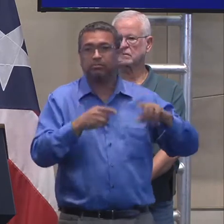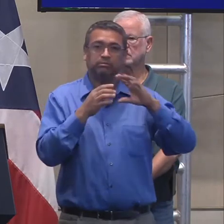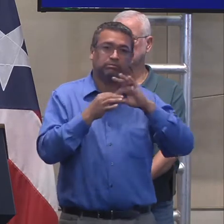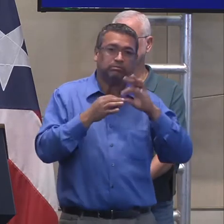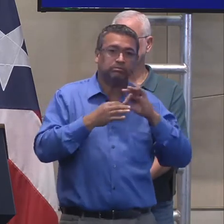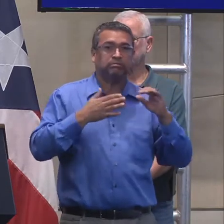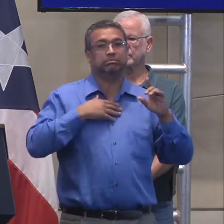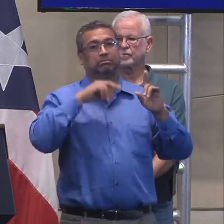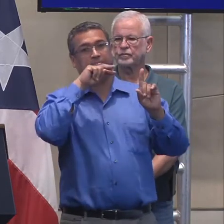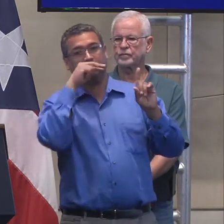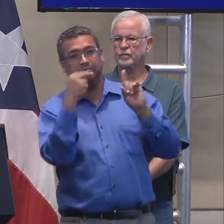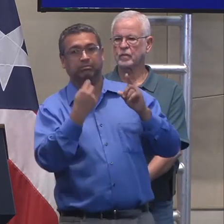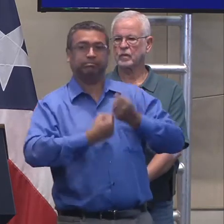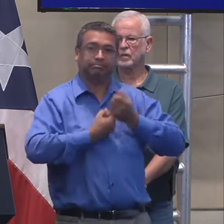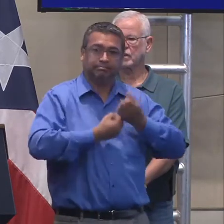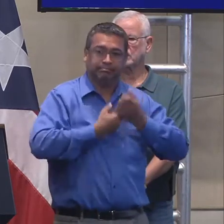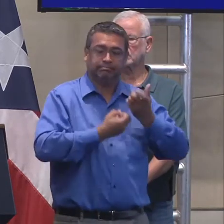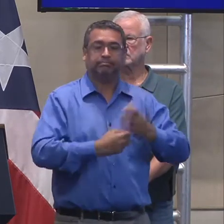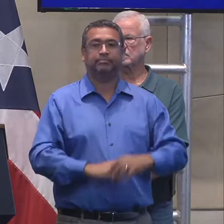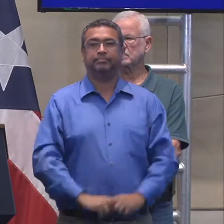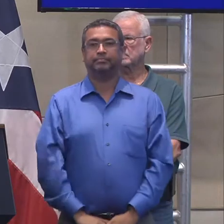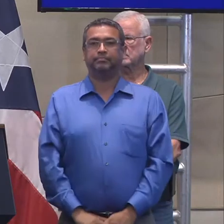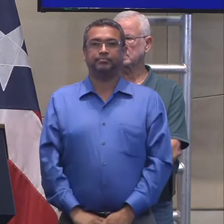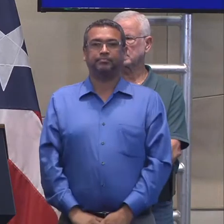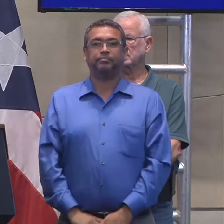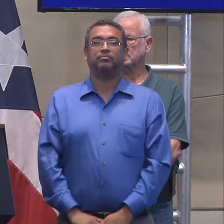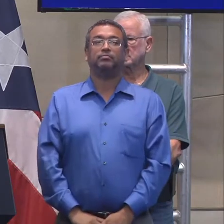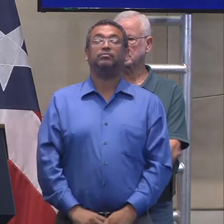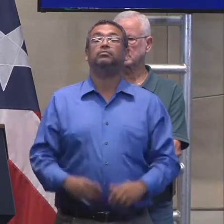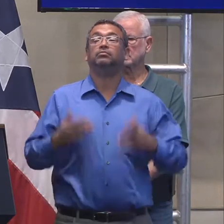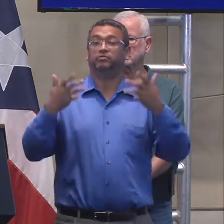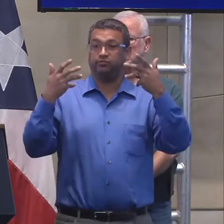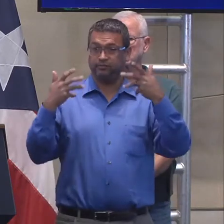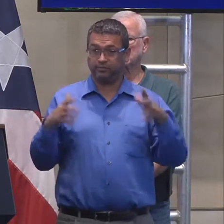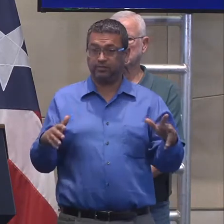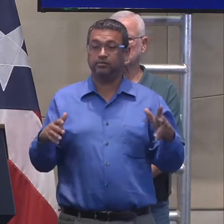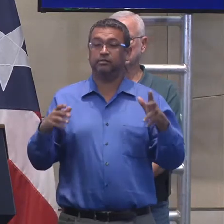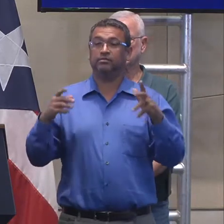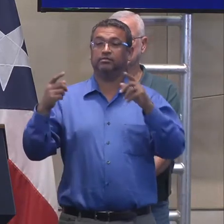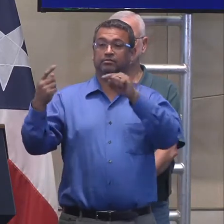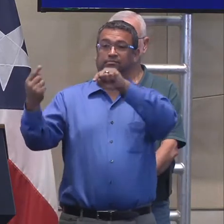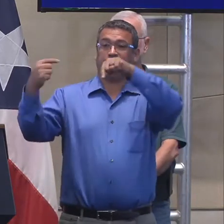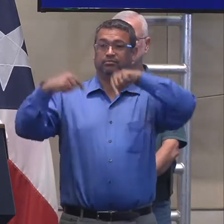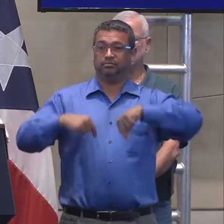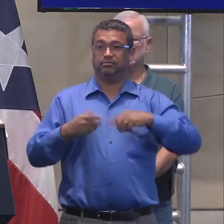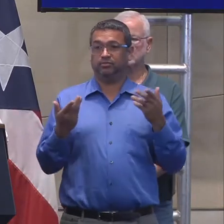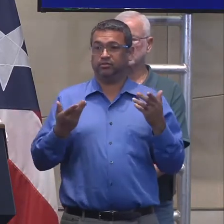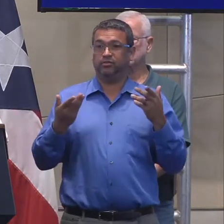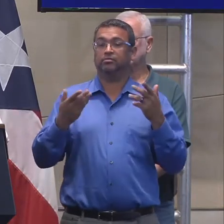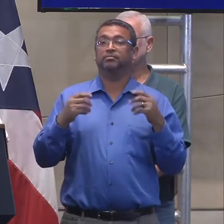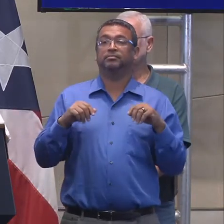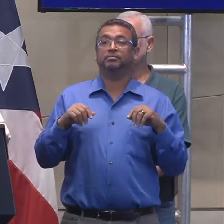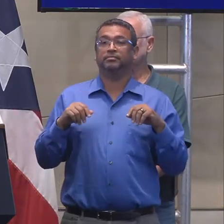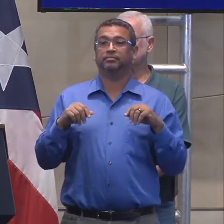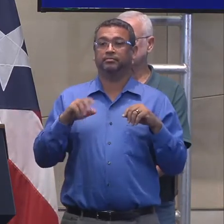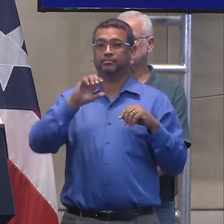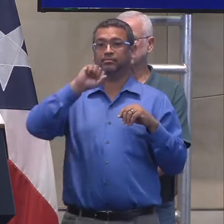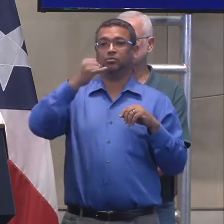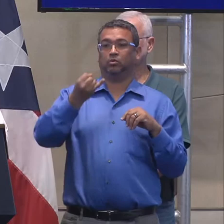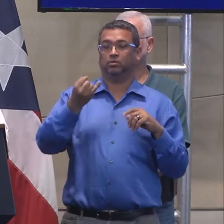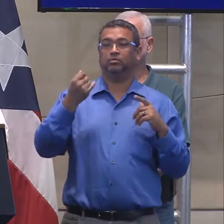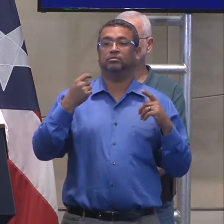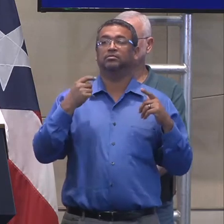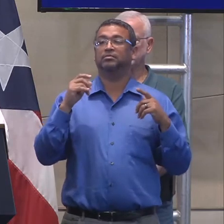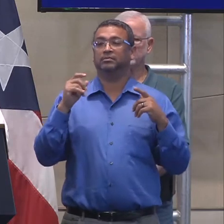observaciones y sus necesidades. Posterior a ello, regresamos aquí, al centro de mando, donde se le dio un brief al